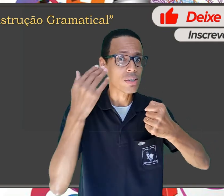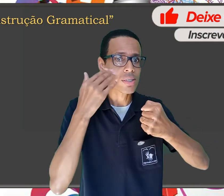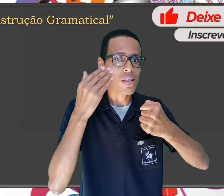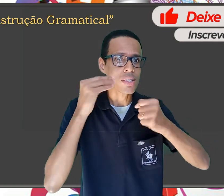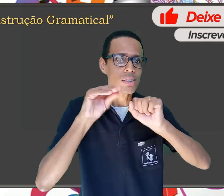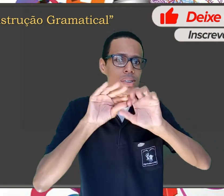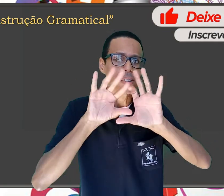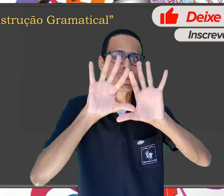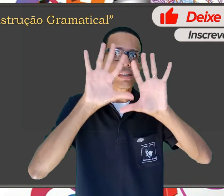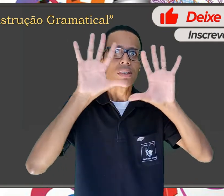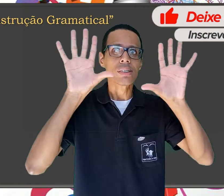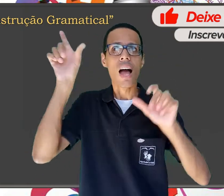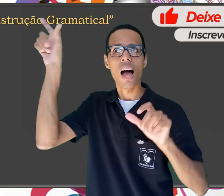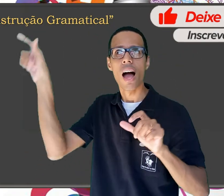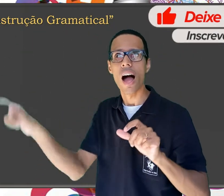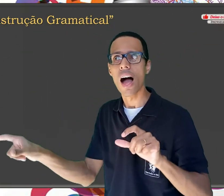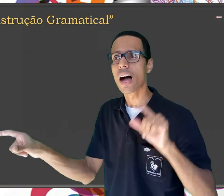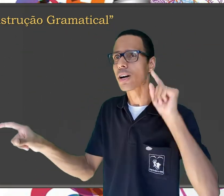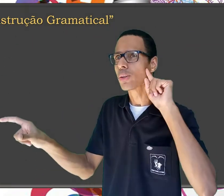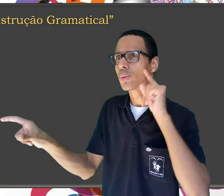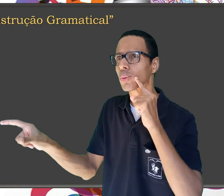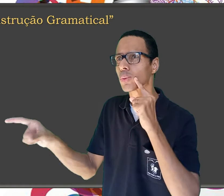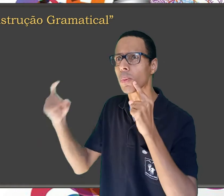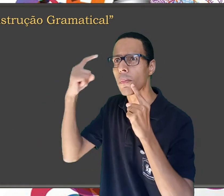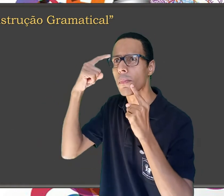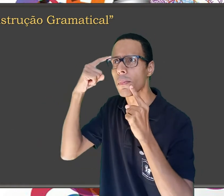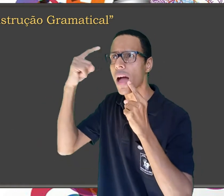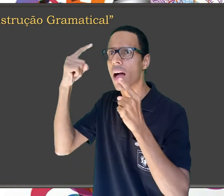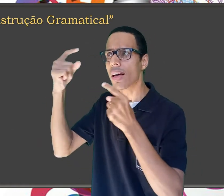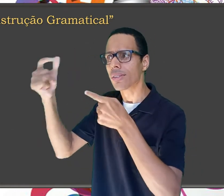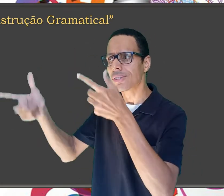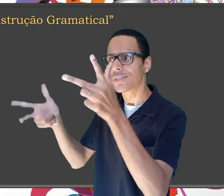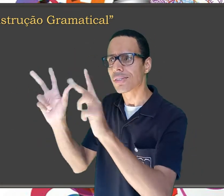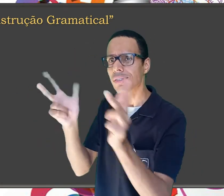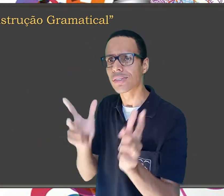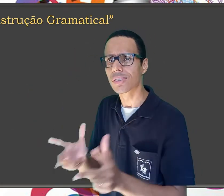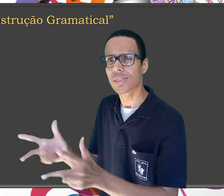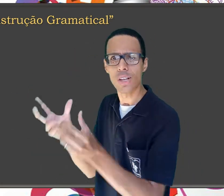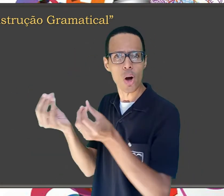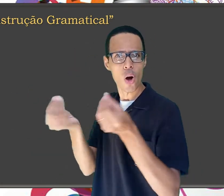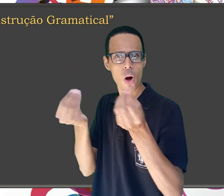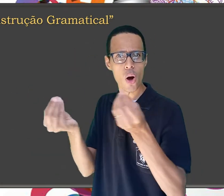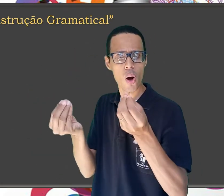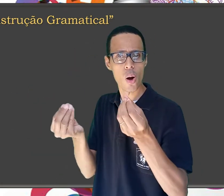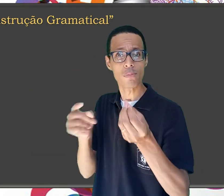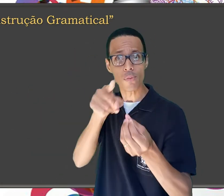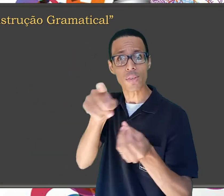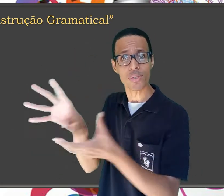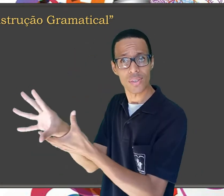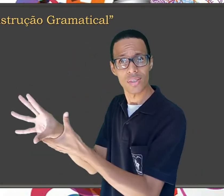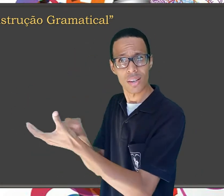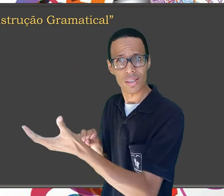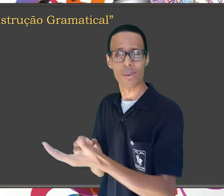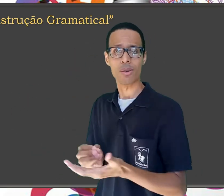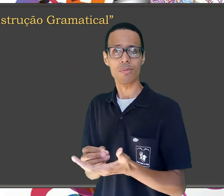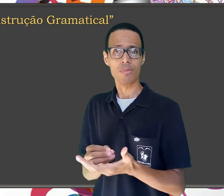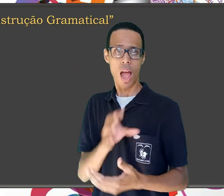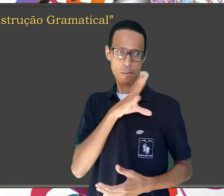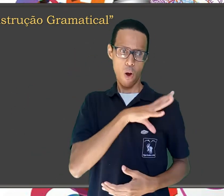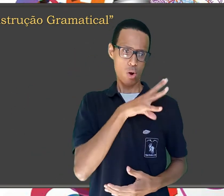de como o surdo pensa. Tentem pensar como o surdo, tentem reservar a sua